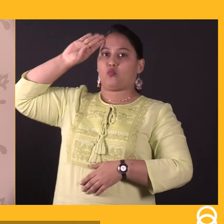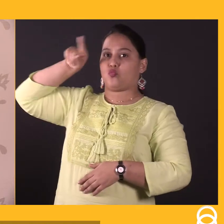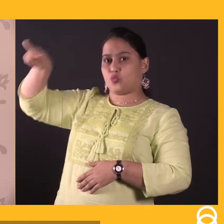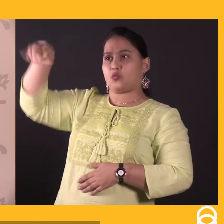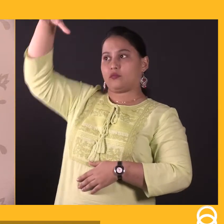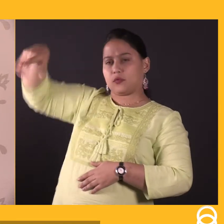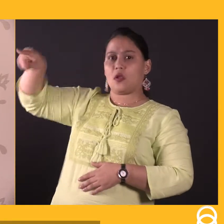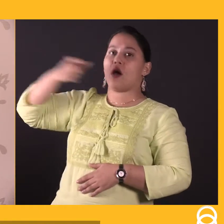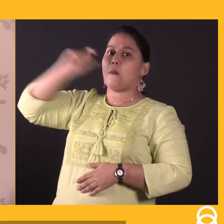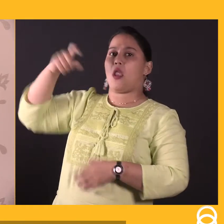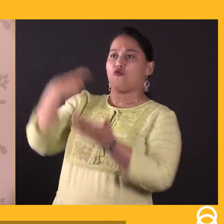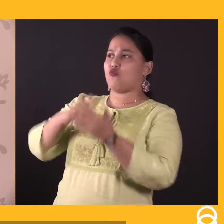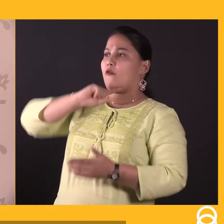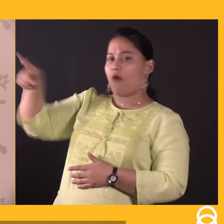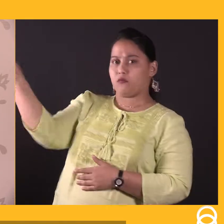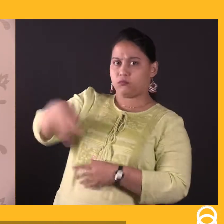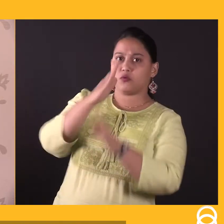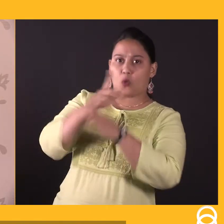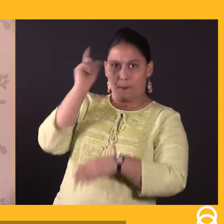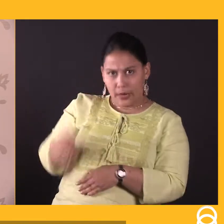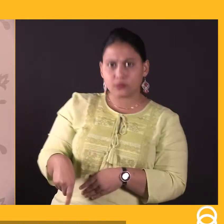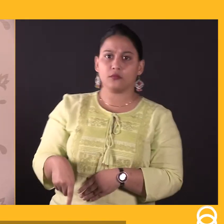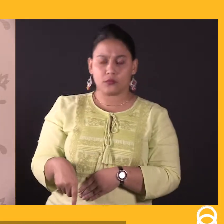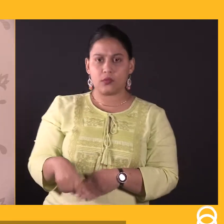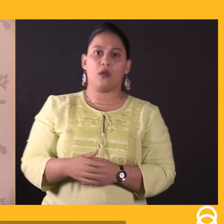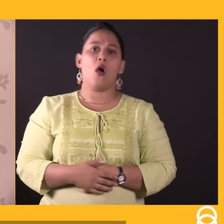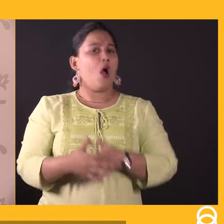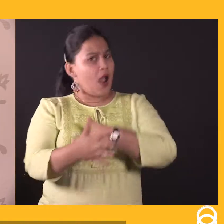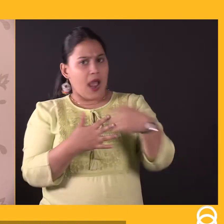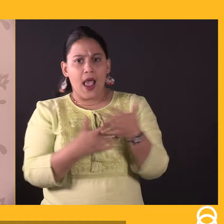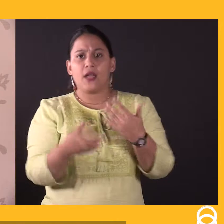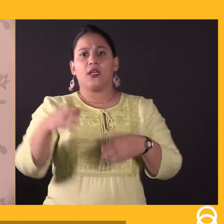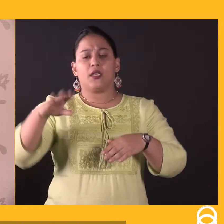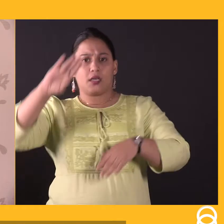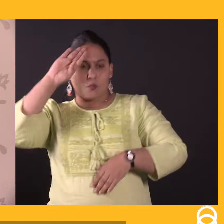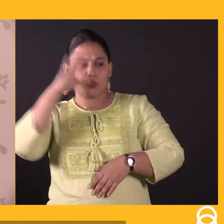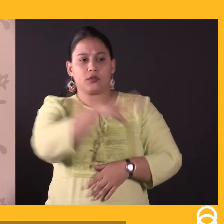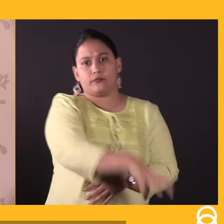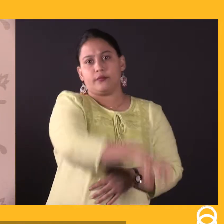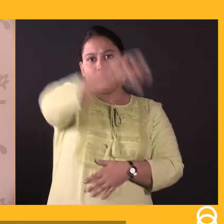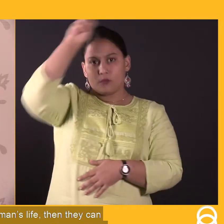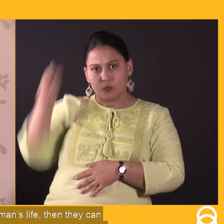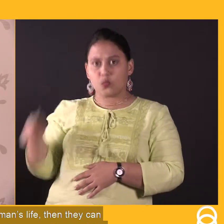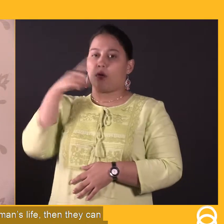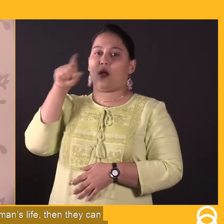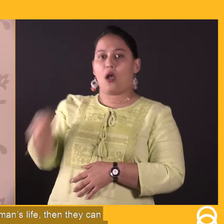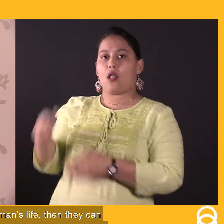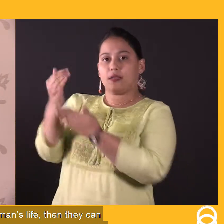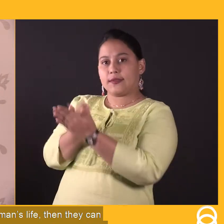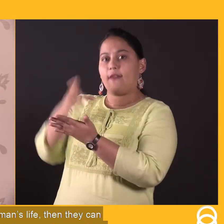उसको उसे रोकने का आदेश देंगे, किसी पंजगीर संगटन को उस महीला को आसरे देने का आदेश भी दे सकते हैं